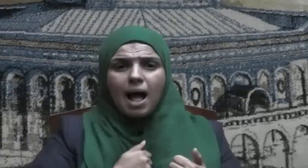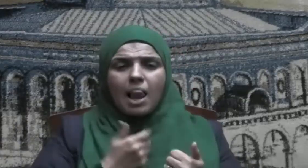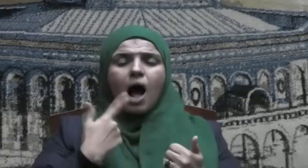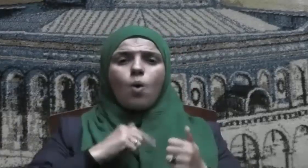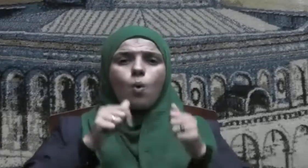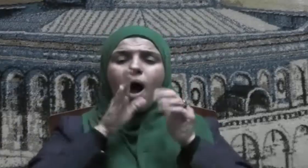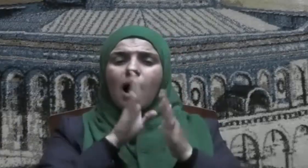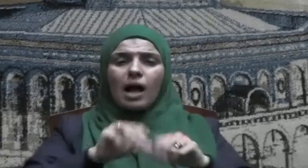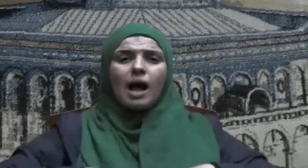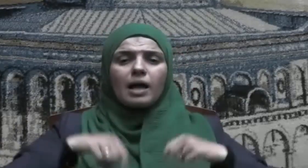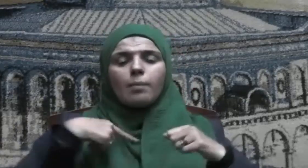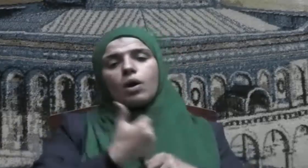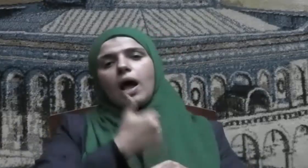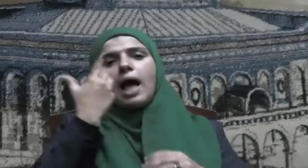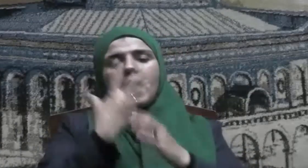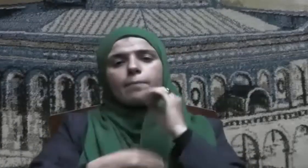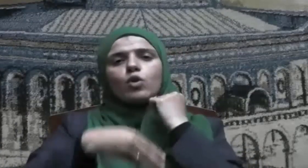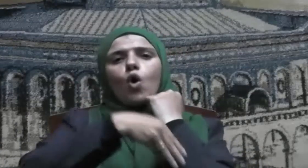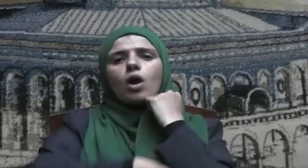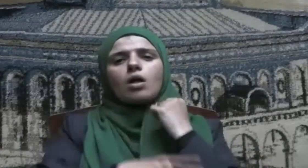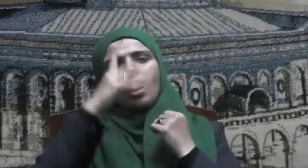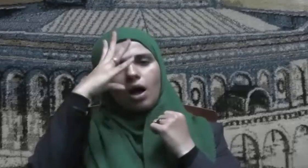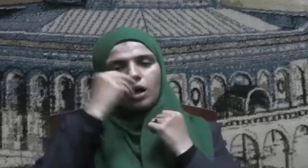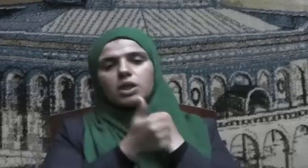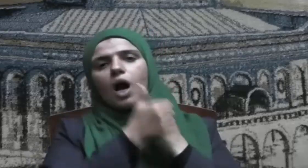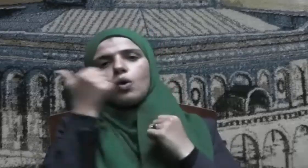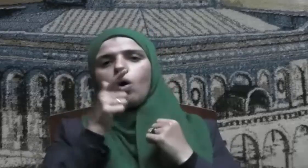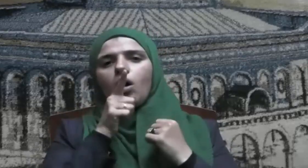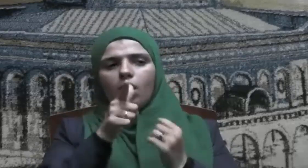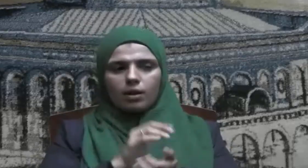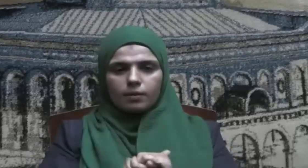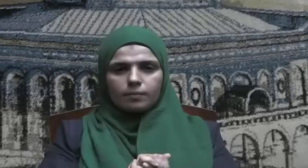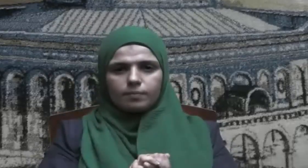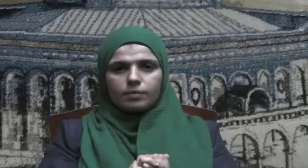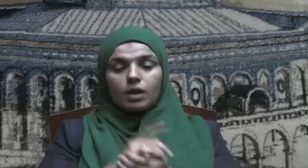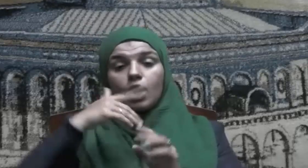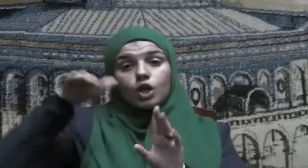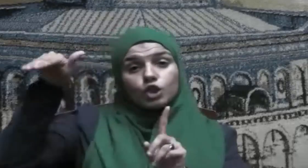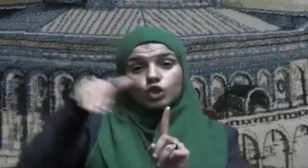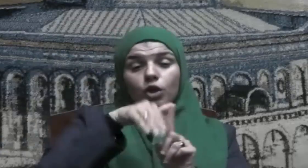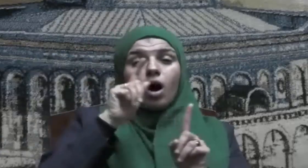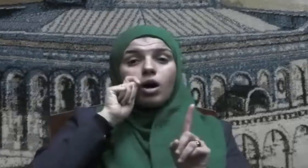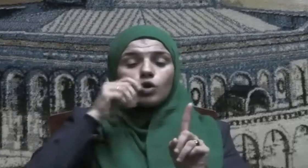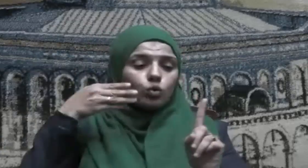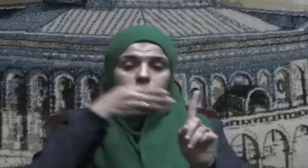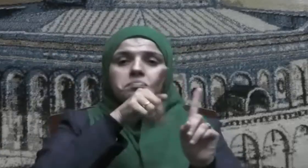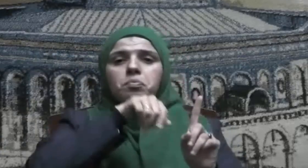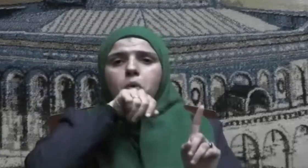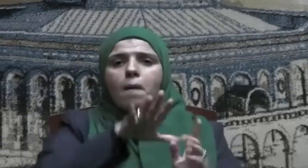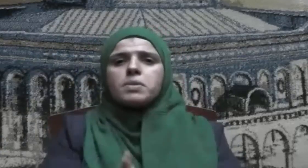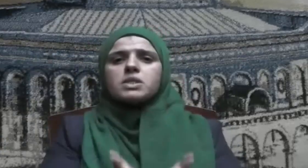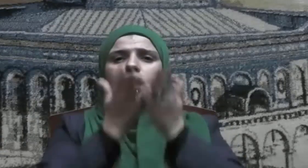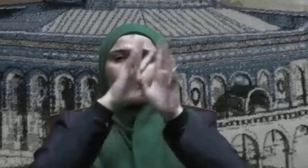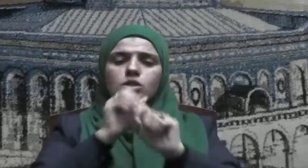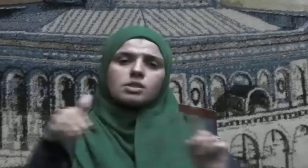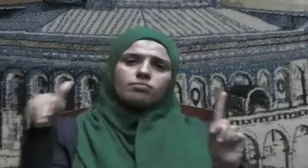فعند أبي هريرة رضي الله تعالى عنه قال جاء رجل إلى رسول الله صلى الله عليه